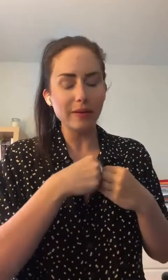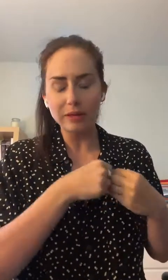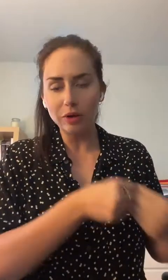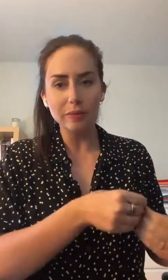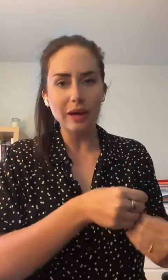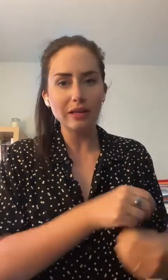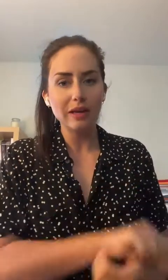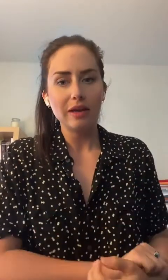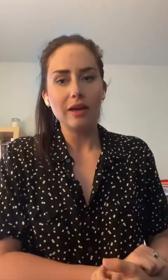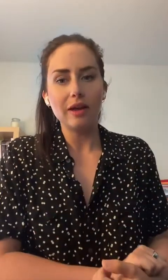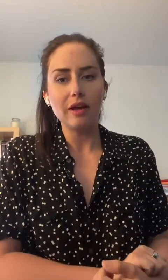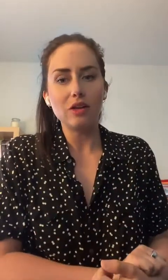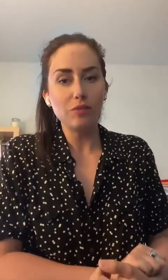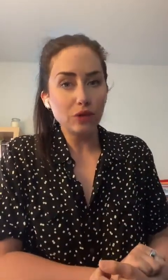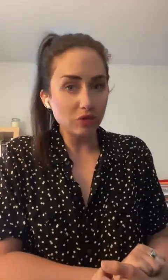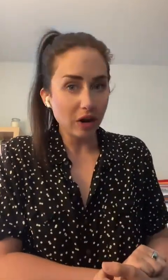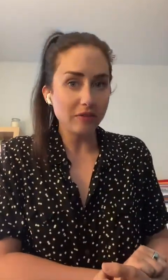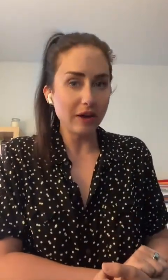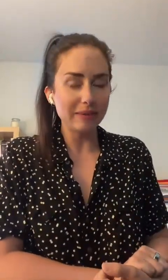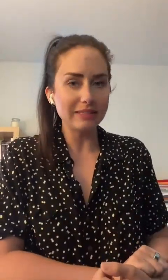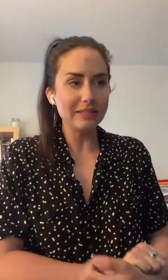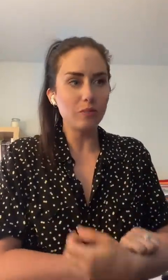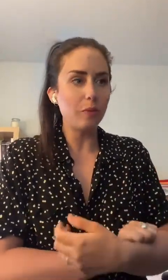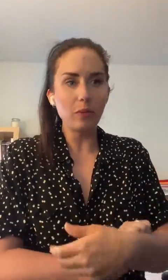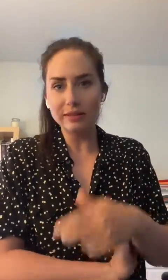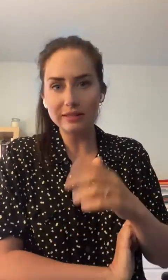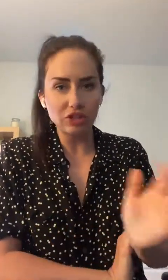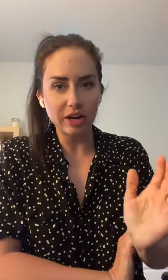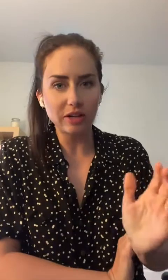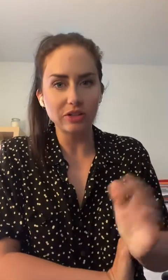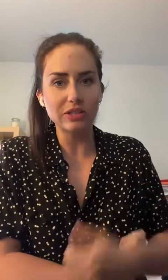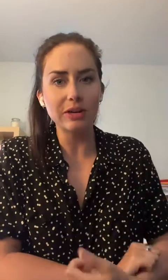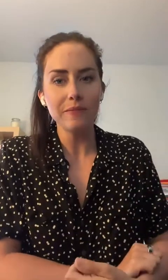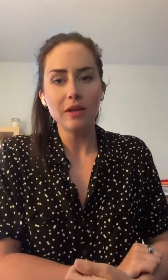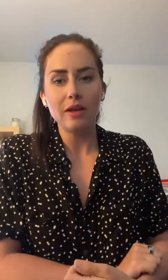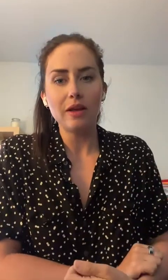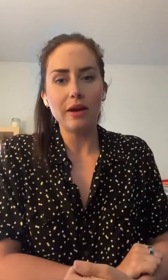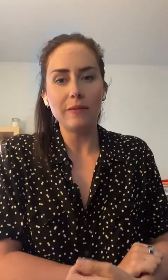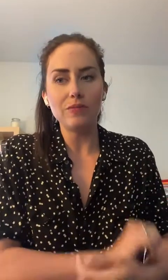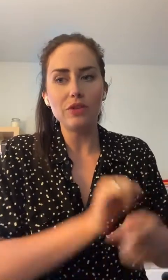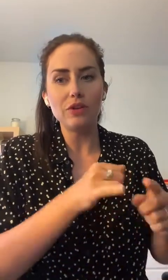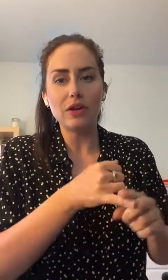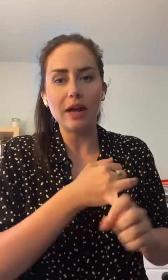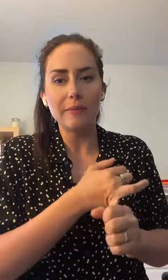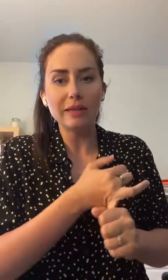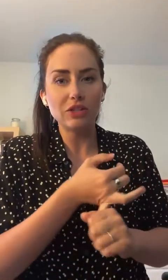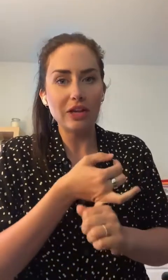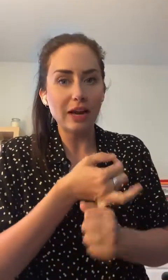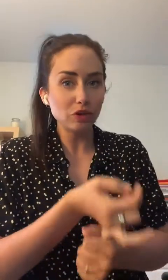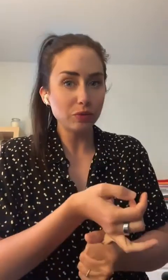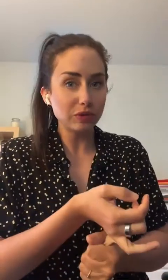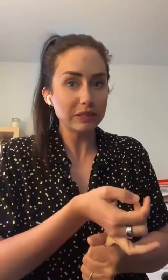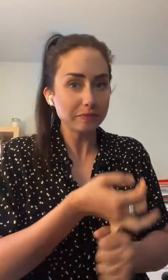vraiment des bonnes marques que vous pouvez retrouver en pharmacie pour pas si cher que ça. Il y a la marque de La Roche-Posée